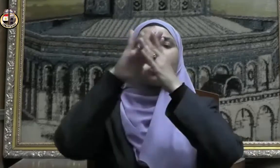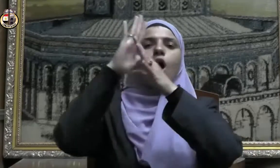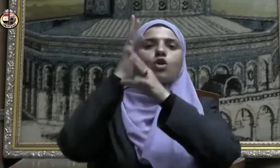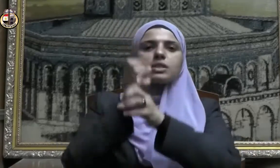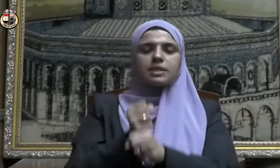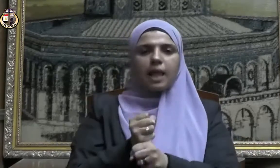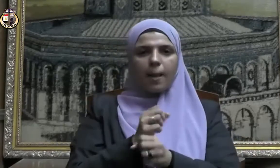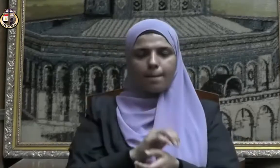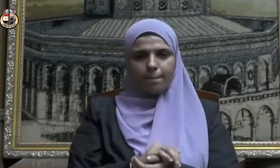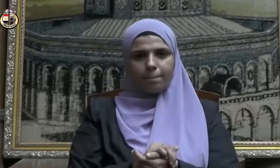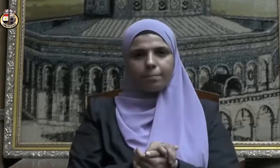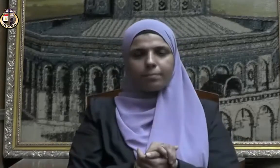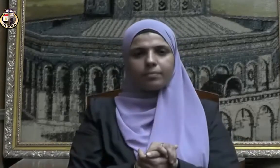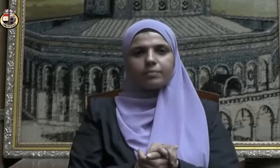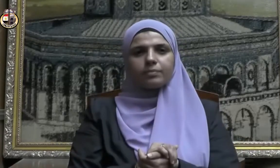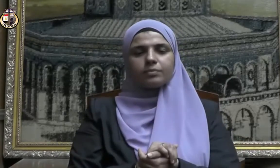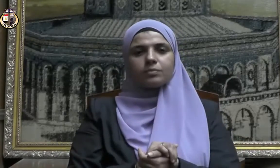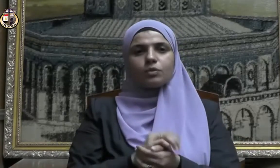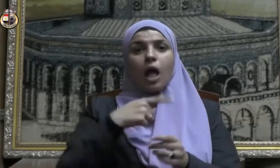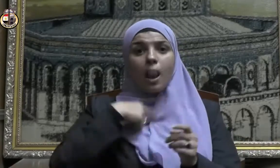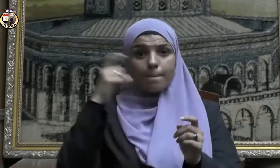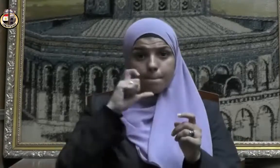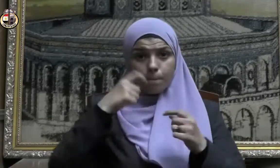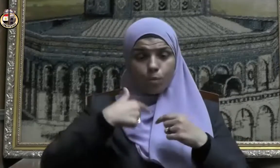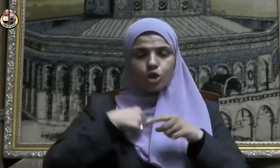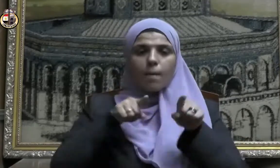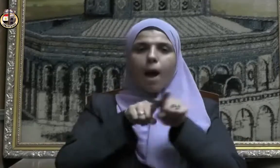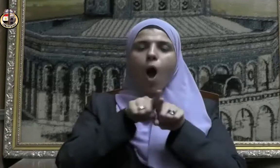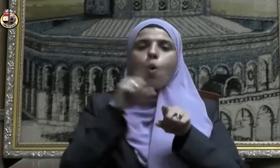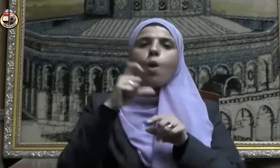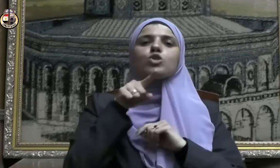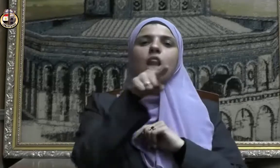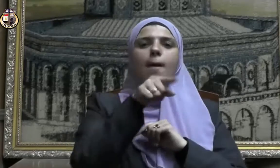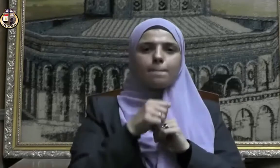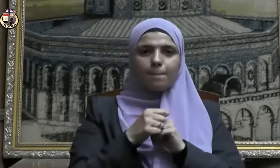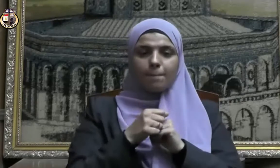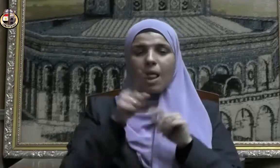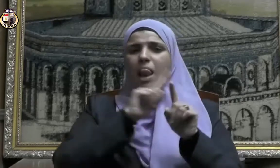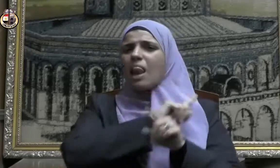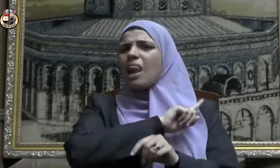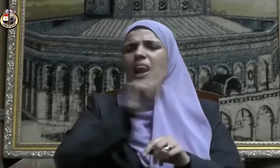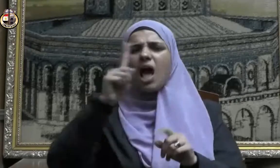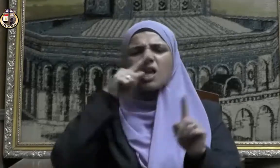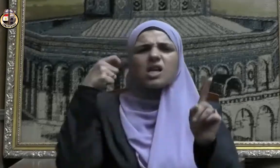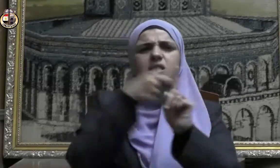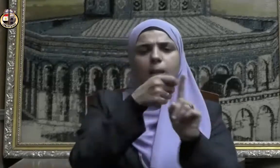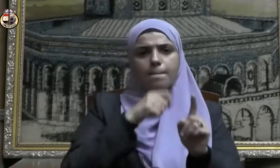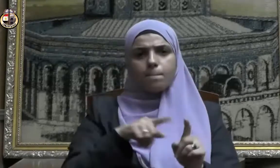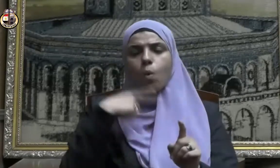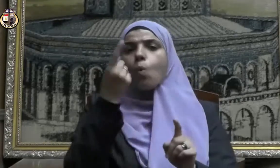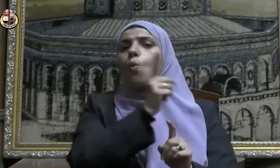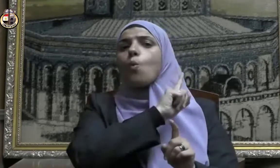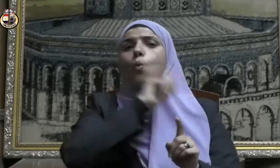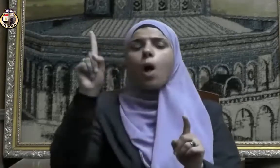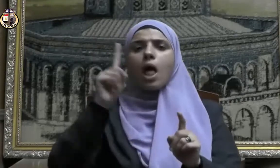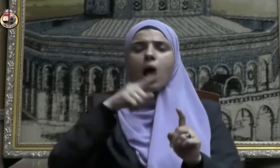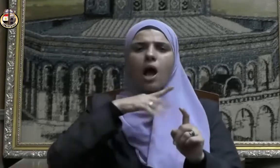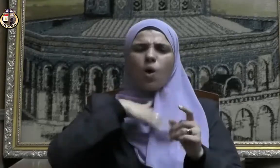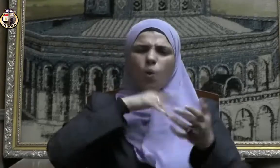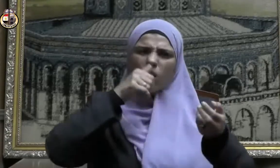الله عليه وسلم المسلم أخو المسلم لا يظلمه ولا يسلمه